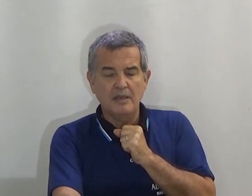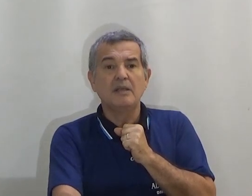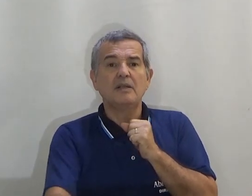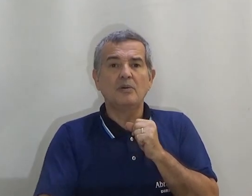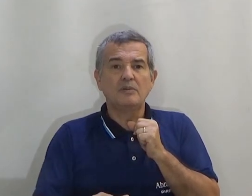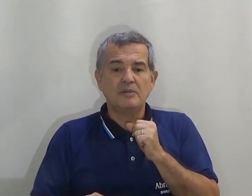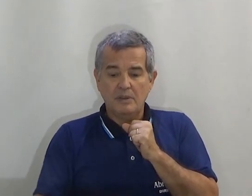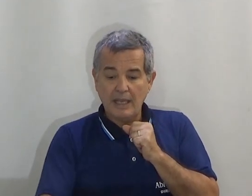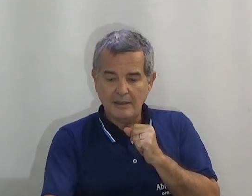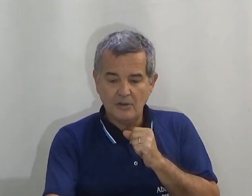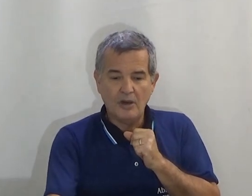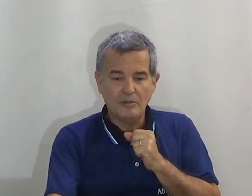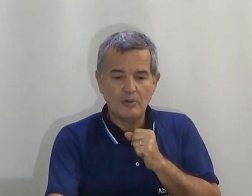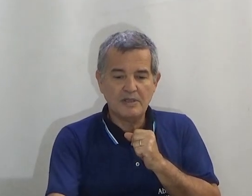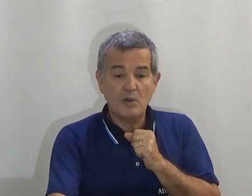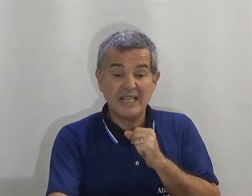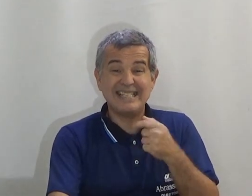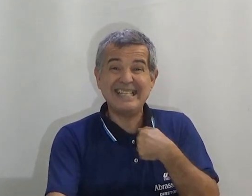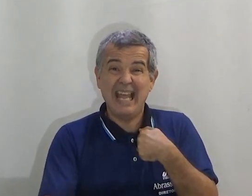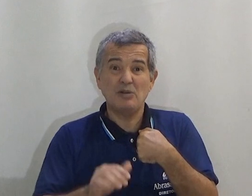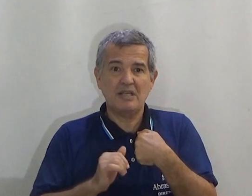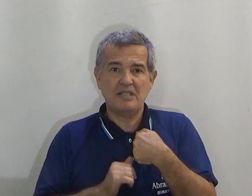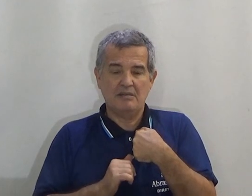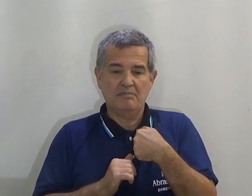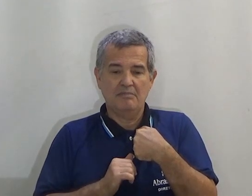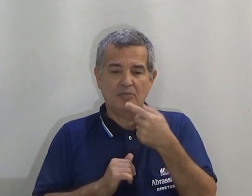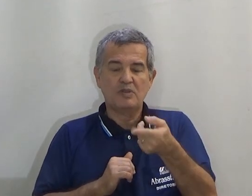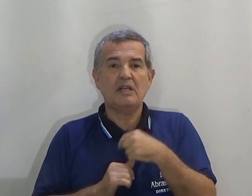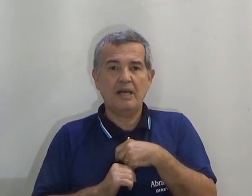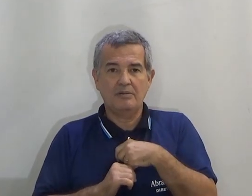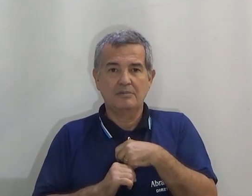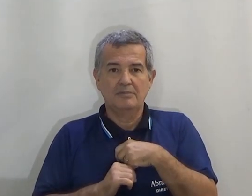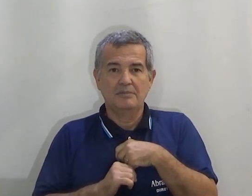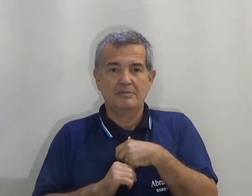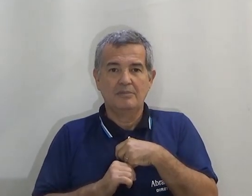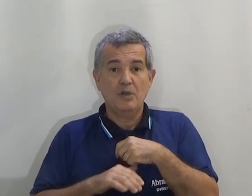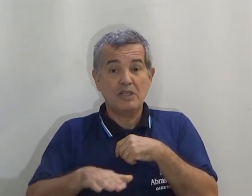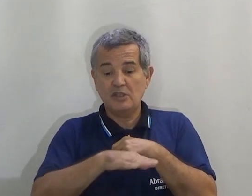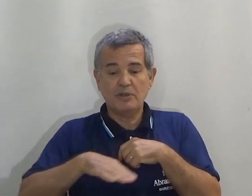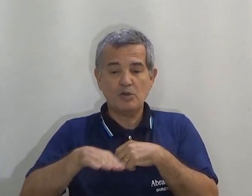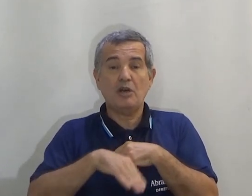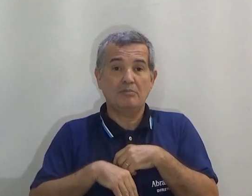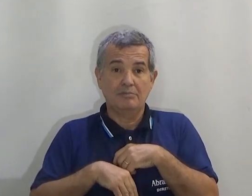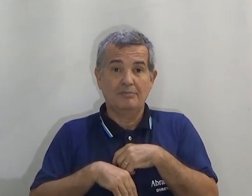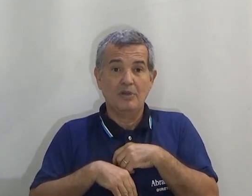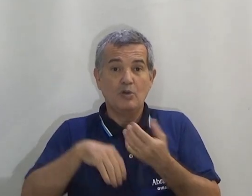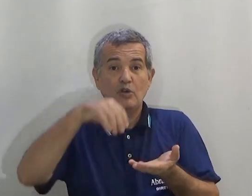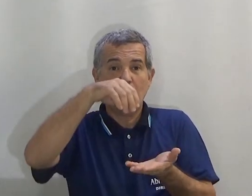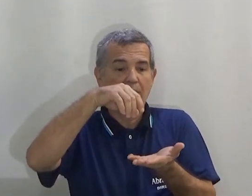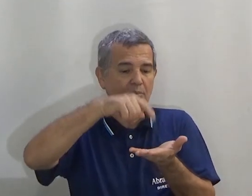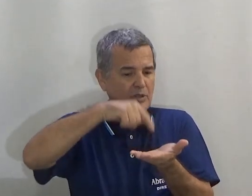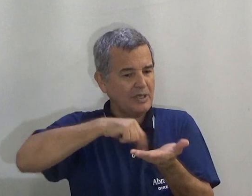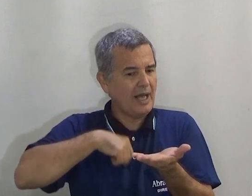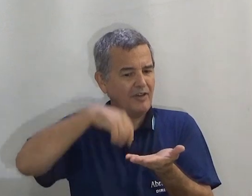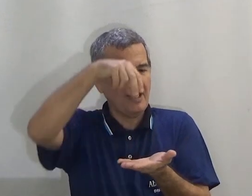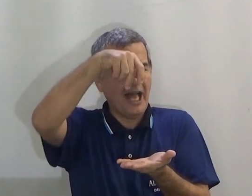Né. Então. Tá. Ó. Uma coisa que eu esqueci. Eu esqueci. No cenário. Eu esqueci de botar o chão. Quando